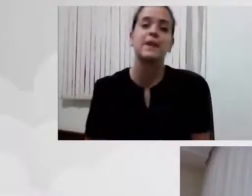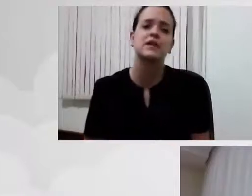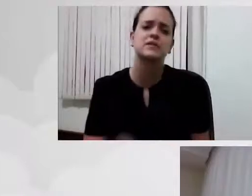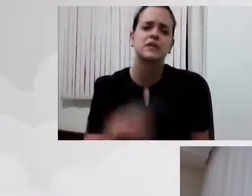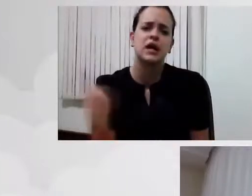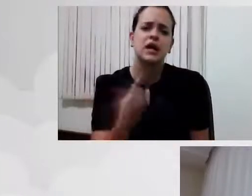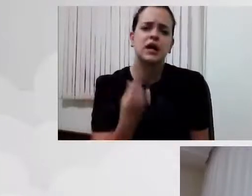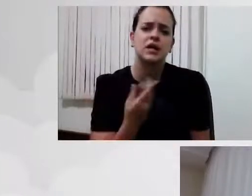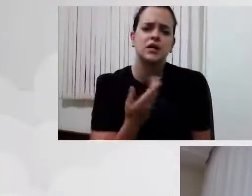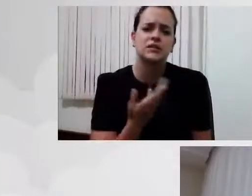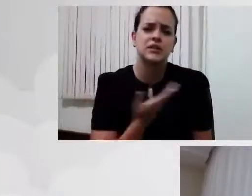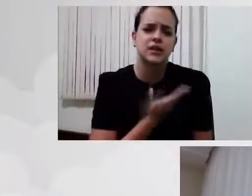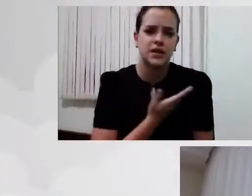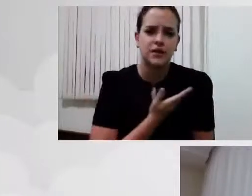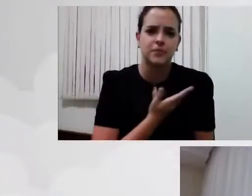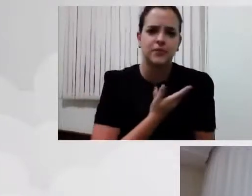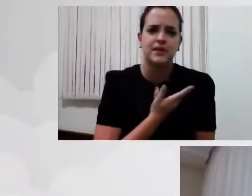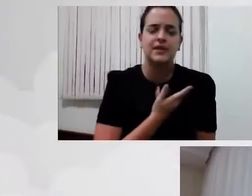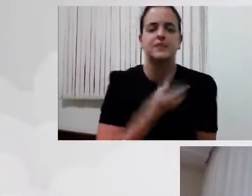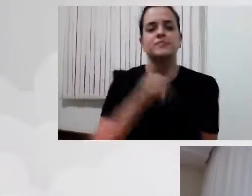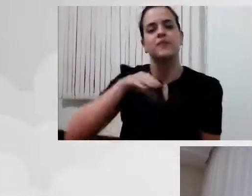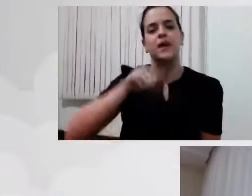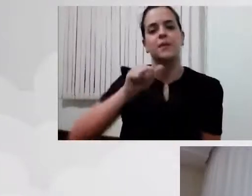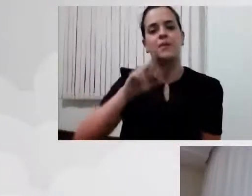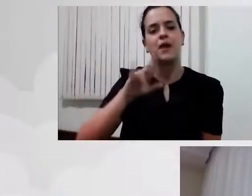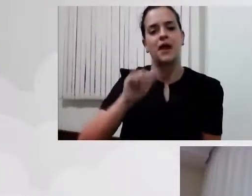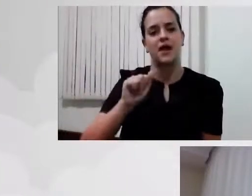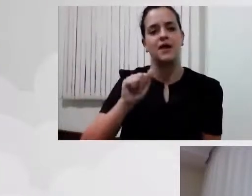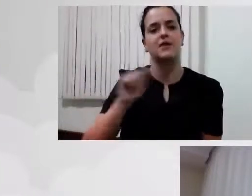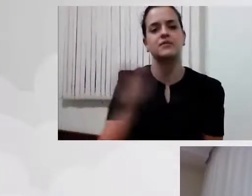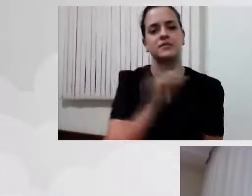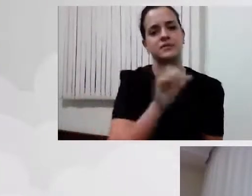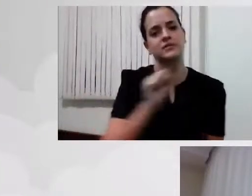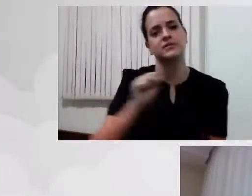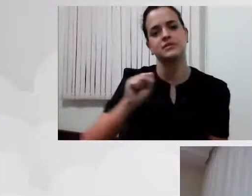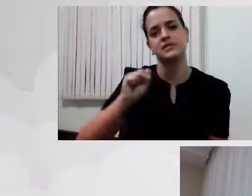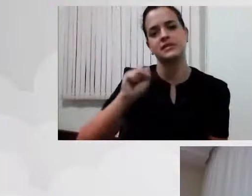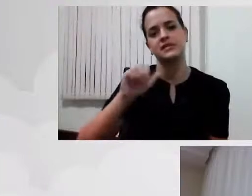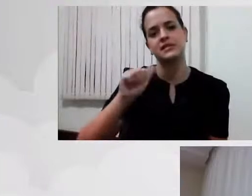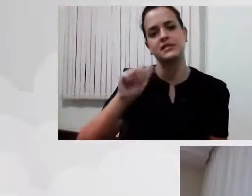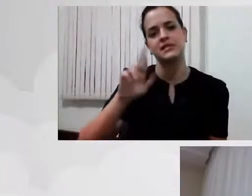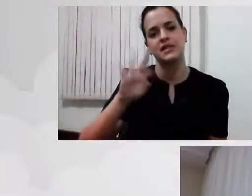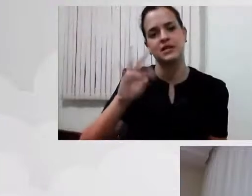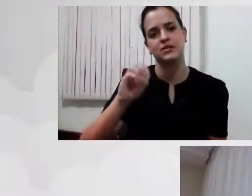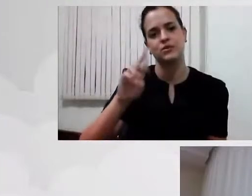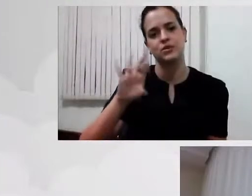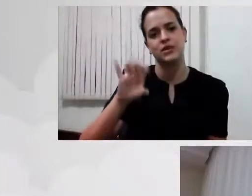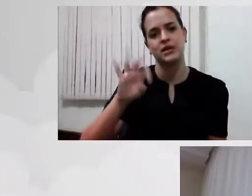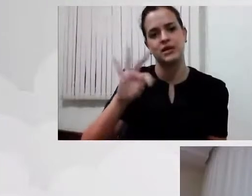Mara Sartoreto, que é uma educadora que trabalha conosco, ela sempre diz assim que a gente precisa